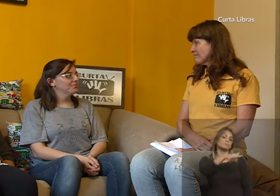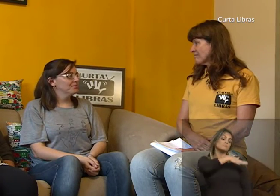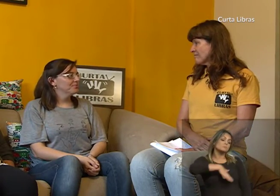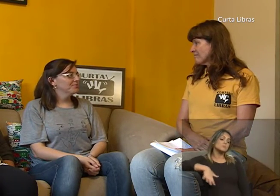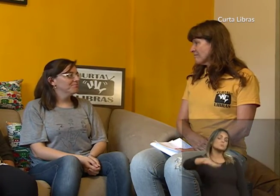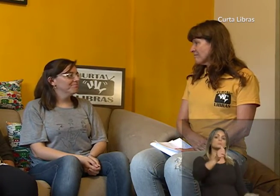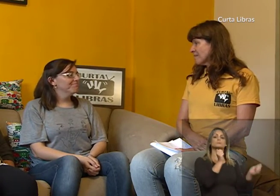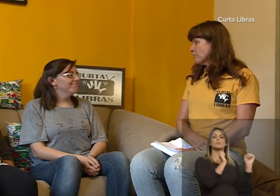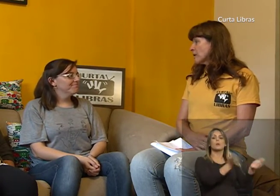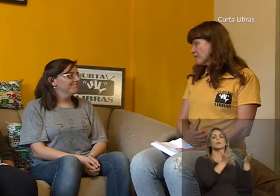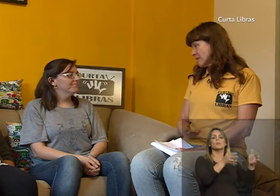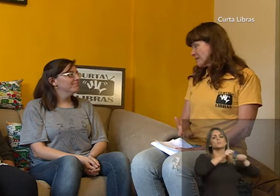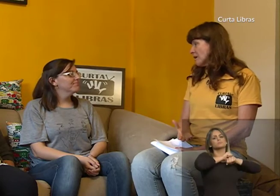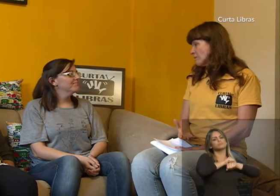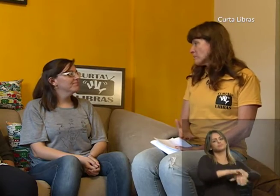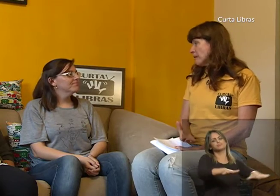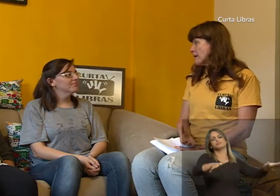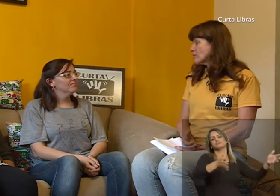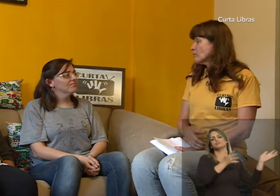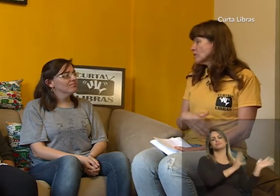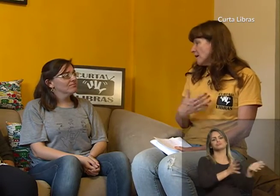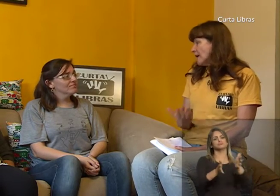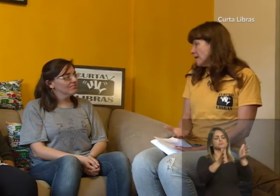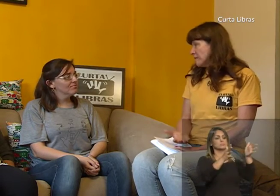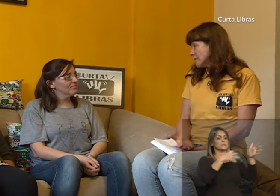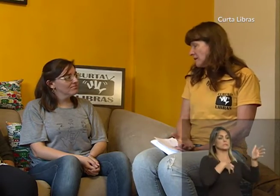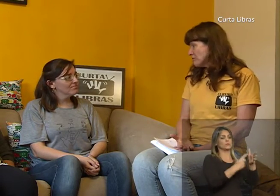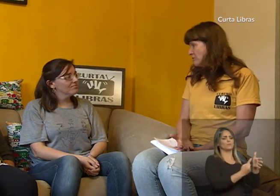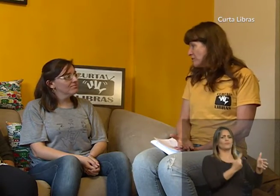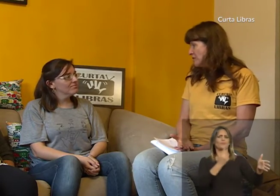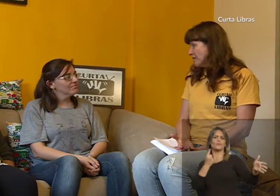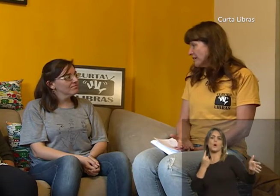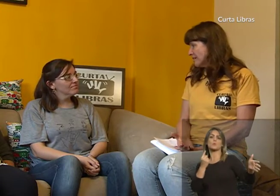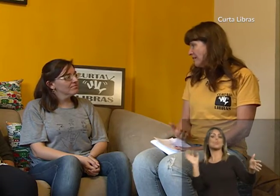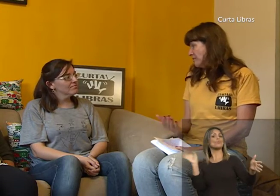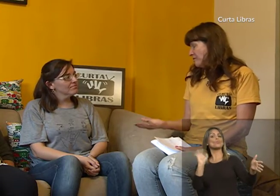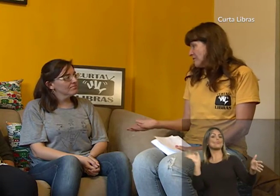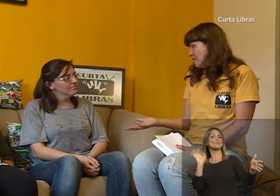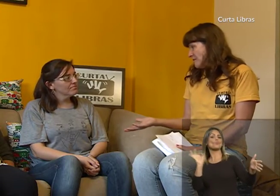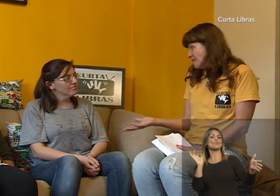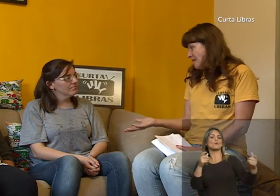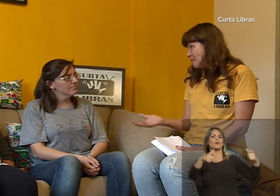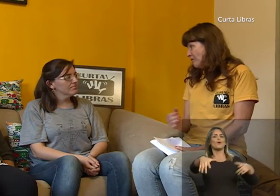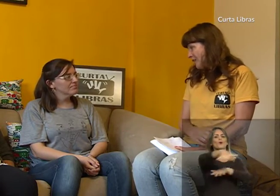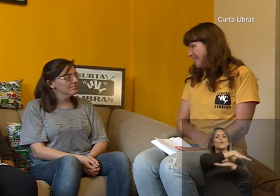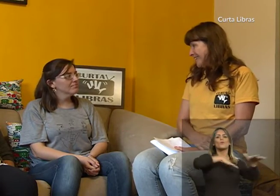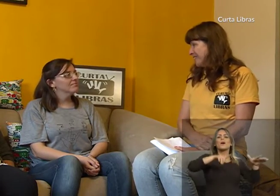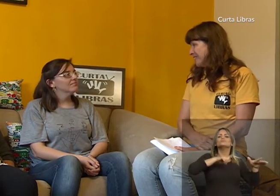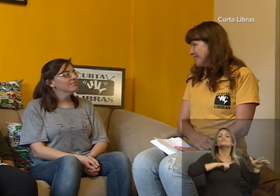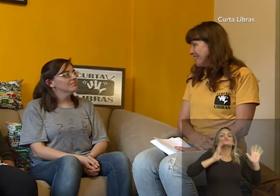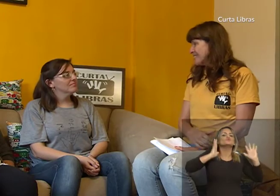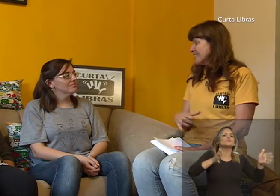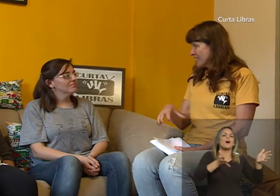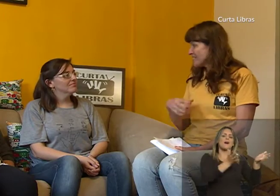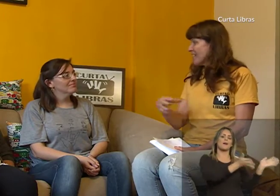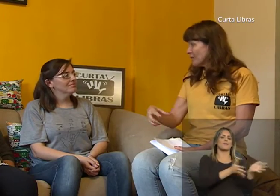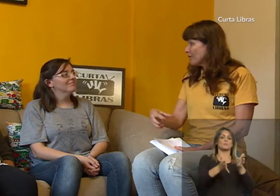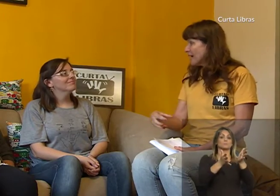surda. Porque você está no espaço onde a libras é difundida. Então, você não se sente fora, né? Porque você já está num lugar